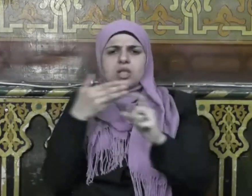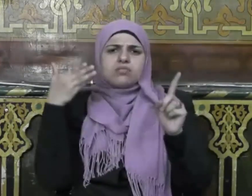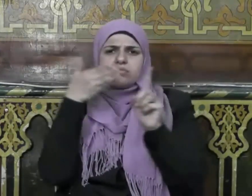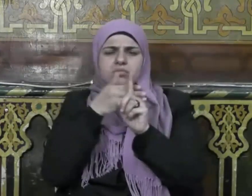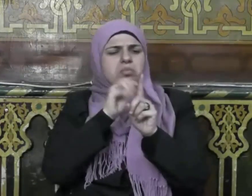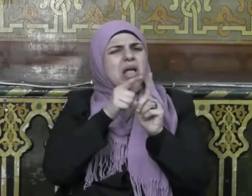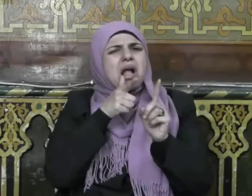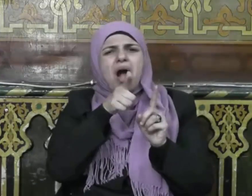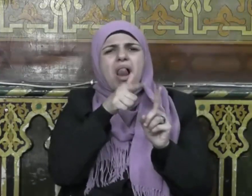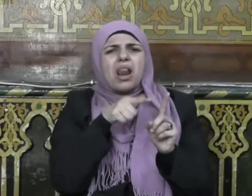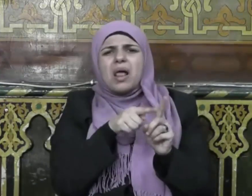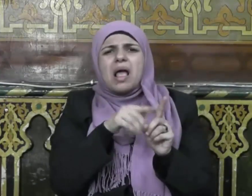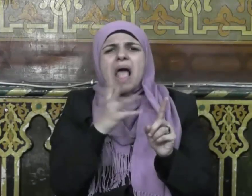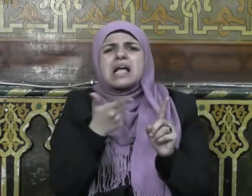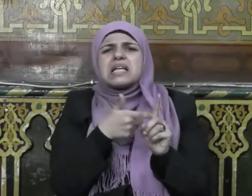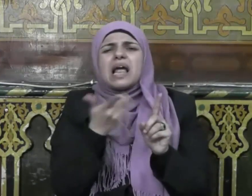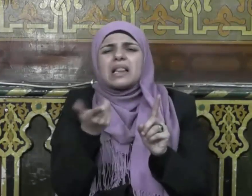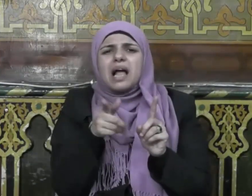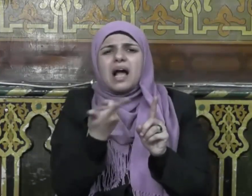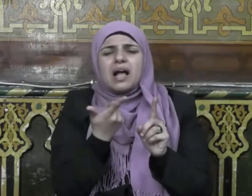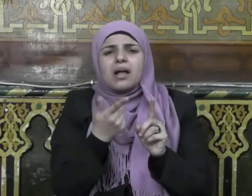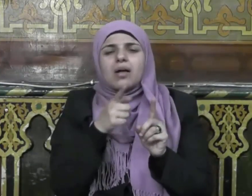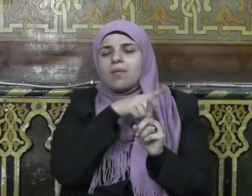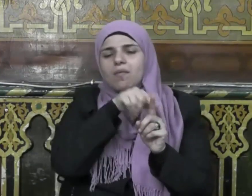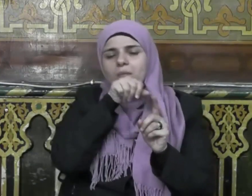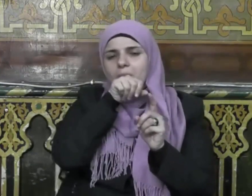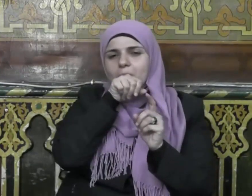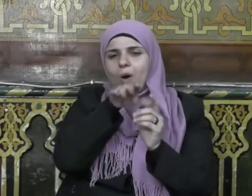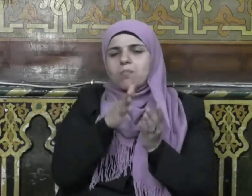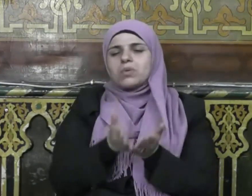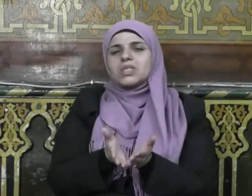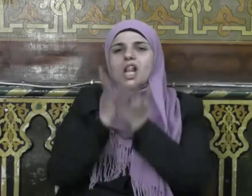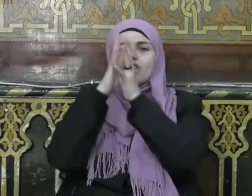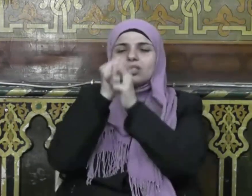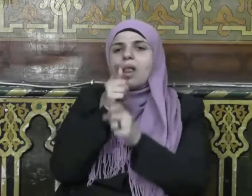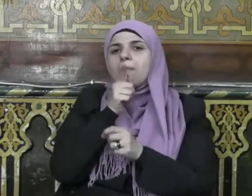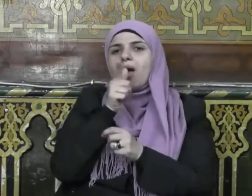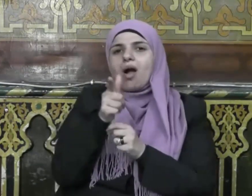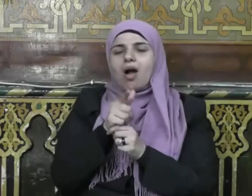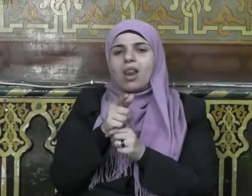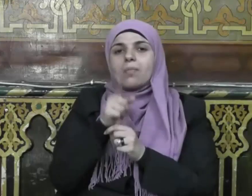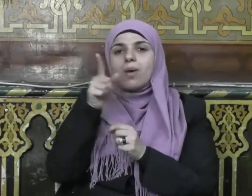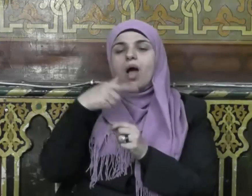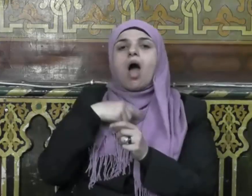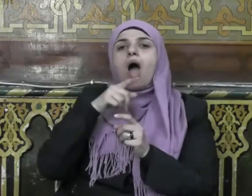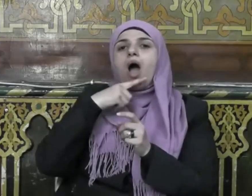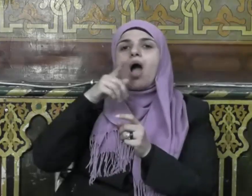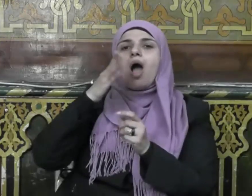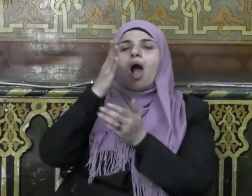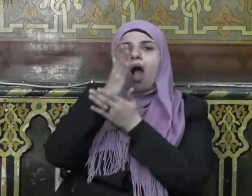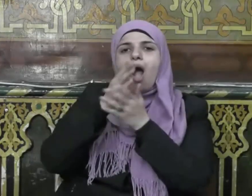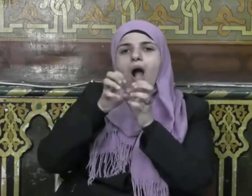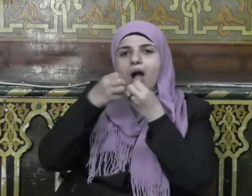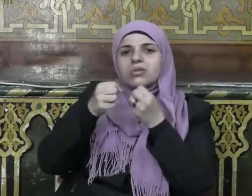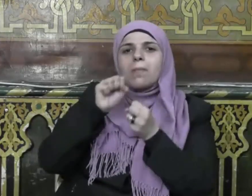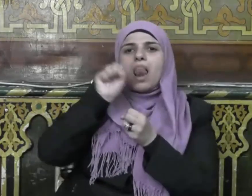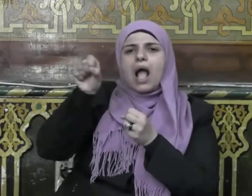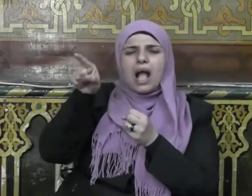وسلم فقال ما هذا فقال صلى الله عليه وسلم قسمته لك قال